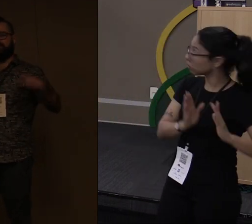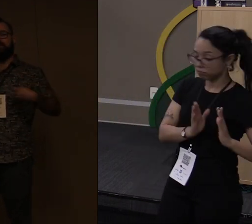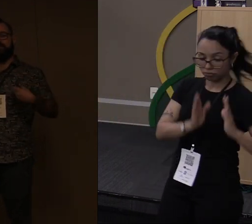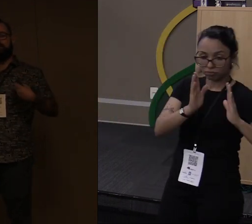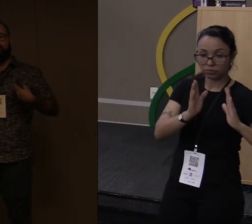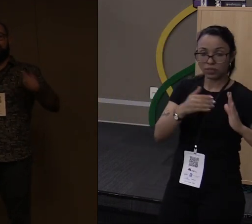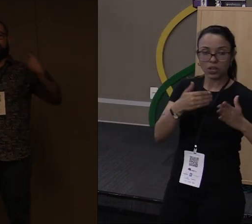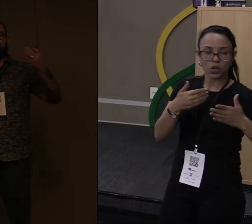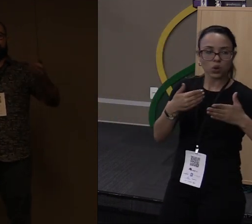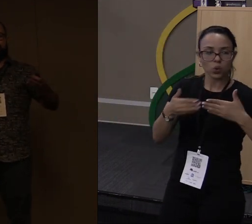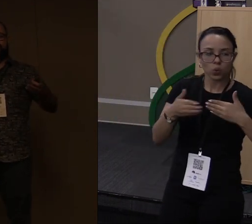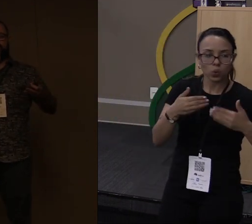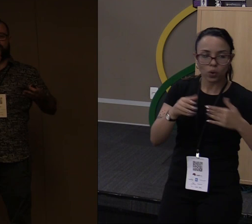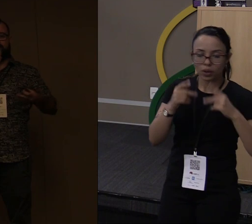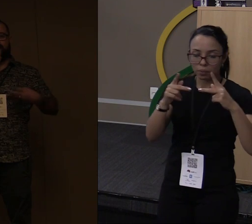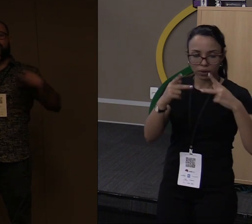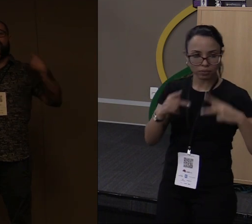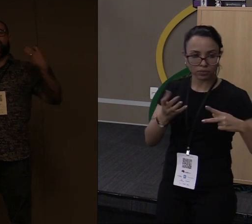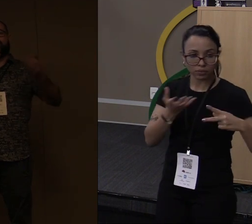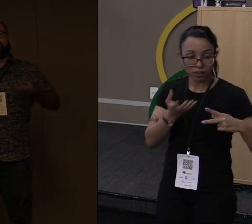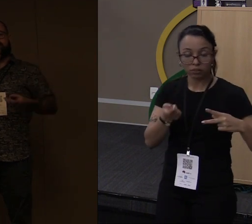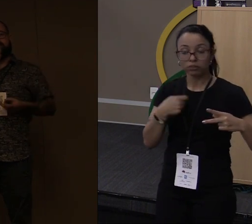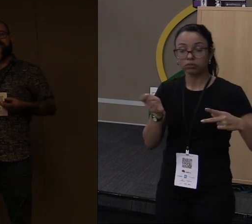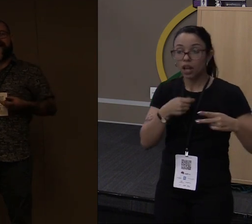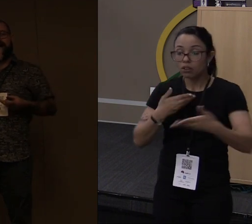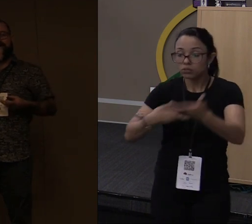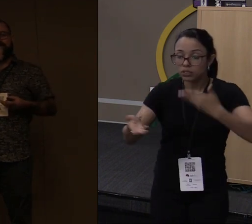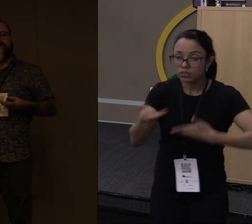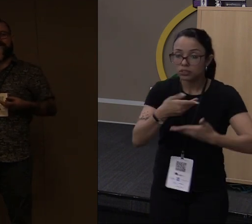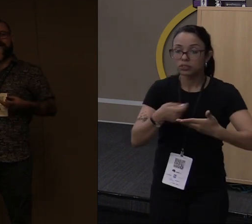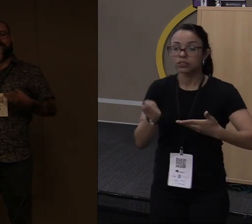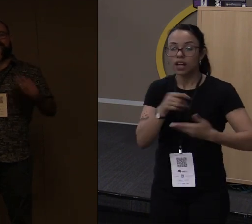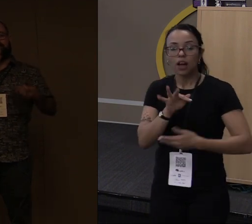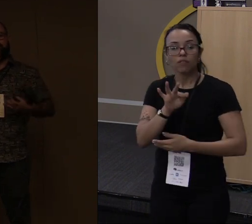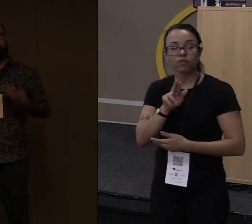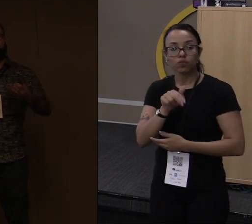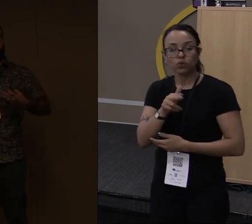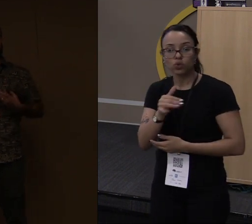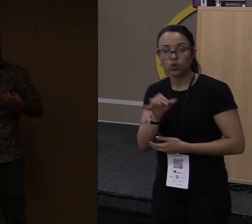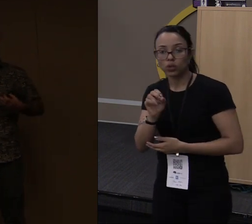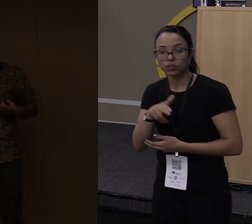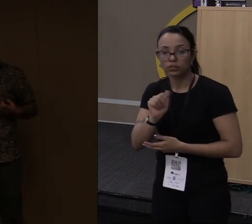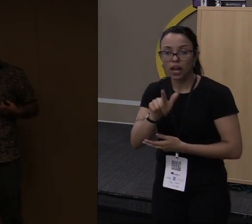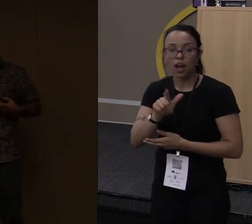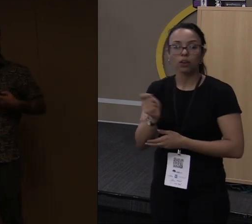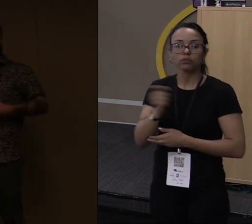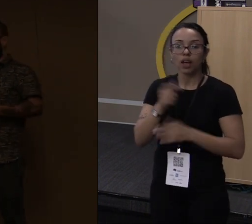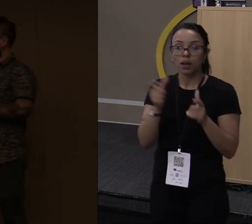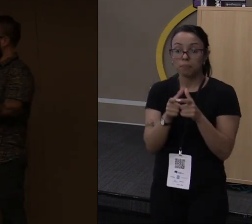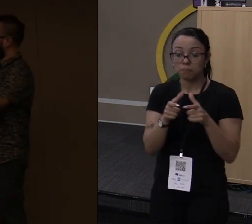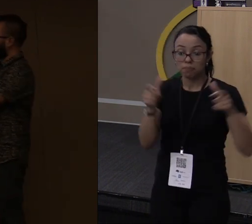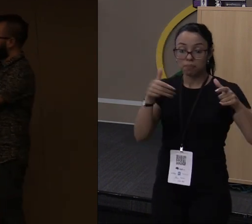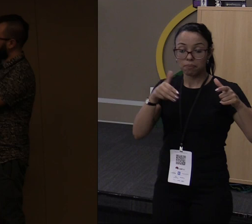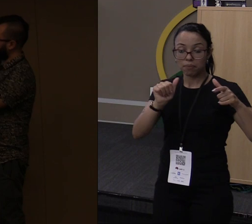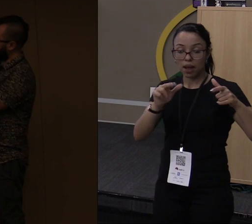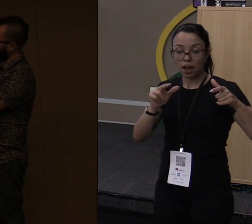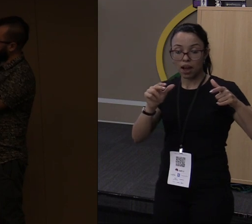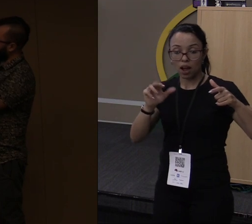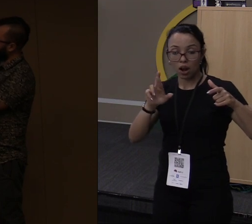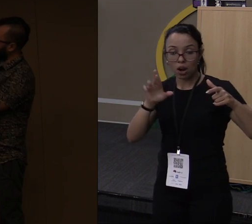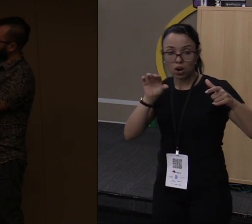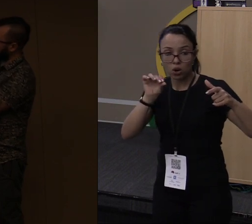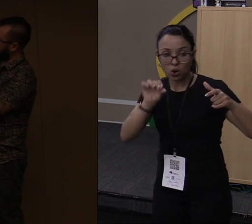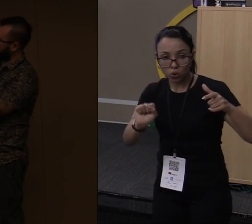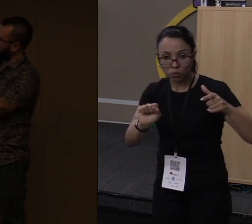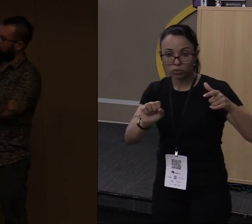você faça imperativo, que você faça funcional, que você utilize macros. Então você escolhe a maneira que você quer escrever e não vai